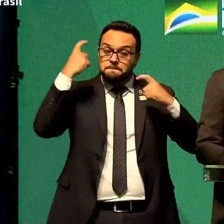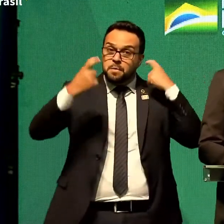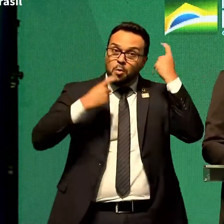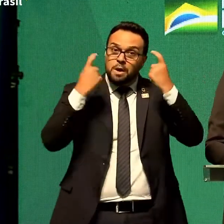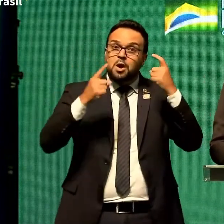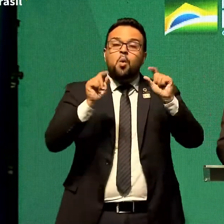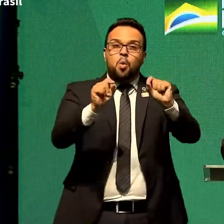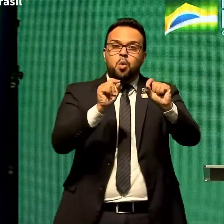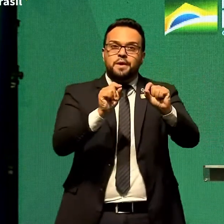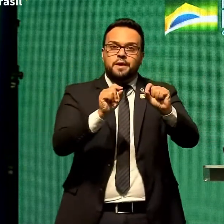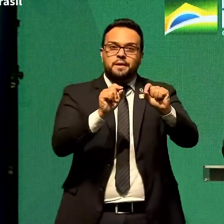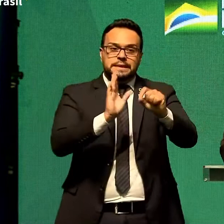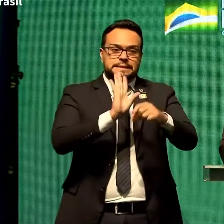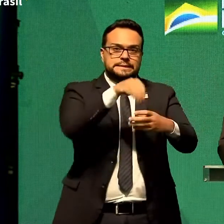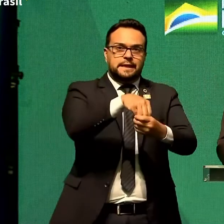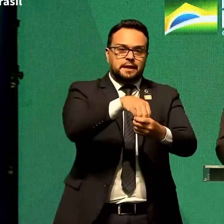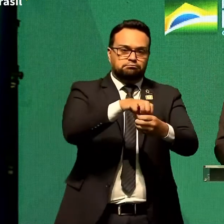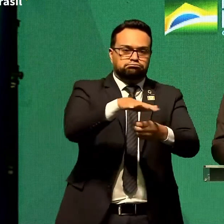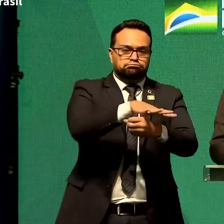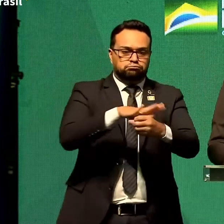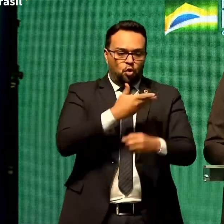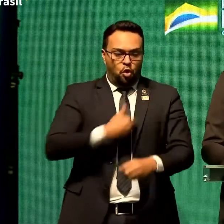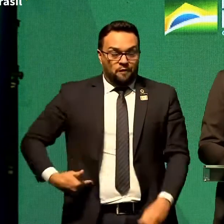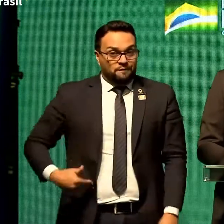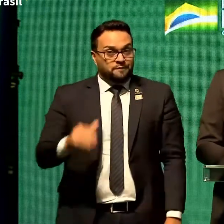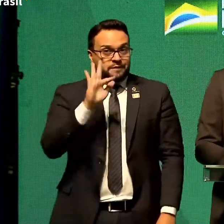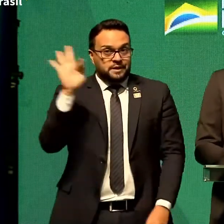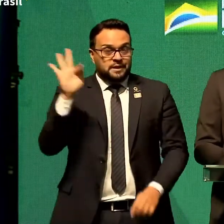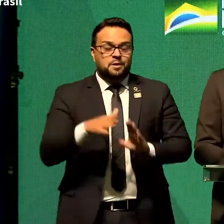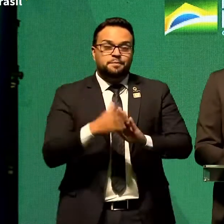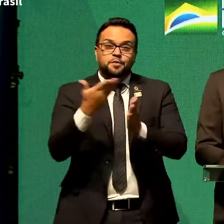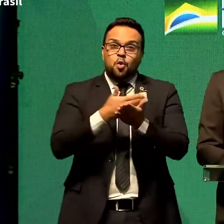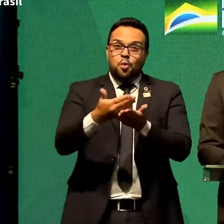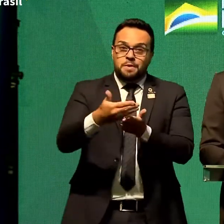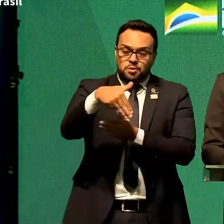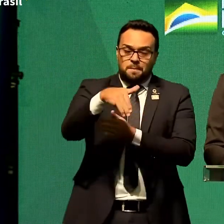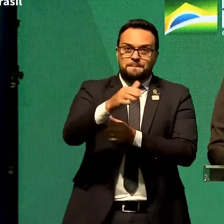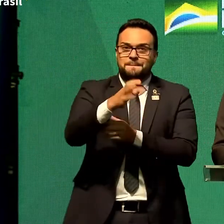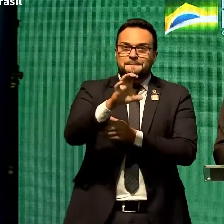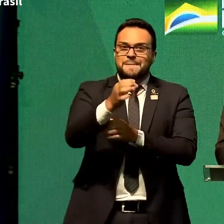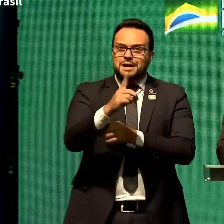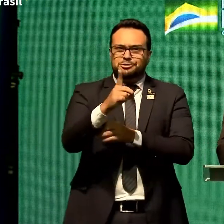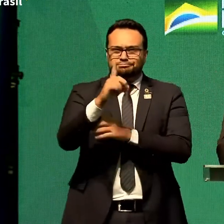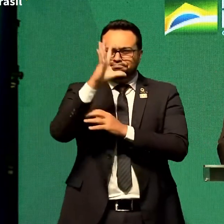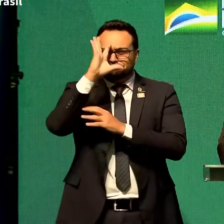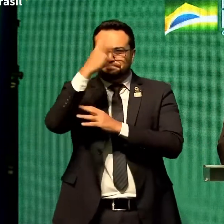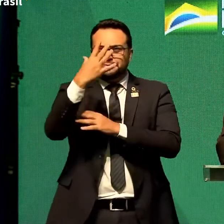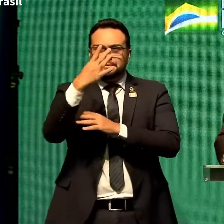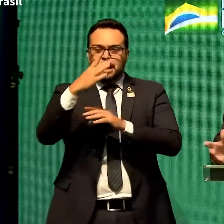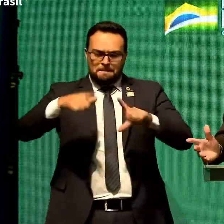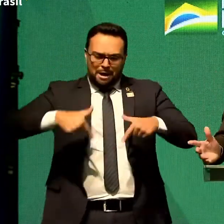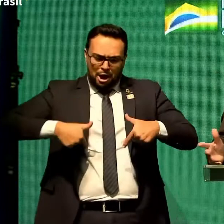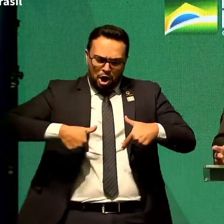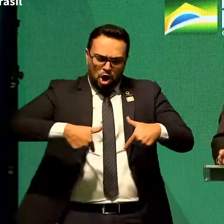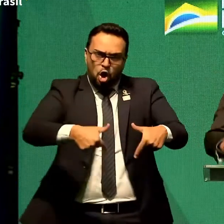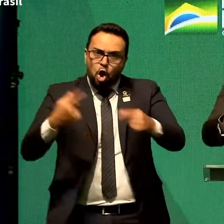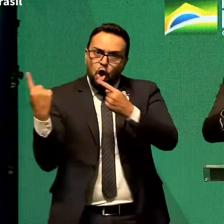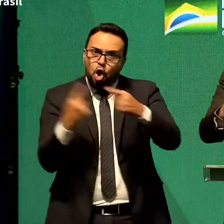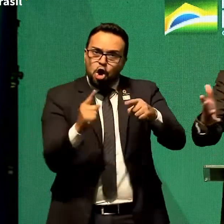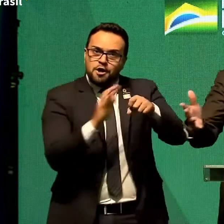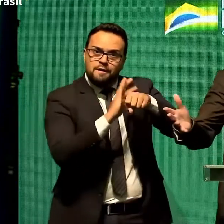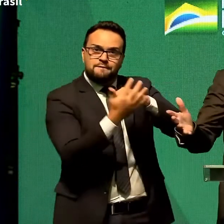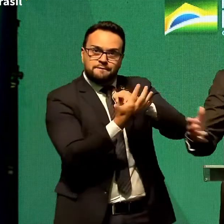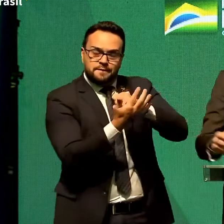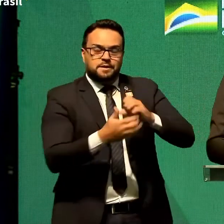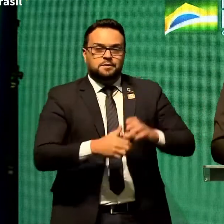dentro do governo federal. Começamos, em março, a tomar as decisões para enfrentar o vírus, que qualquer um sabia, em